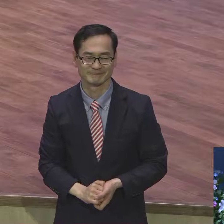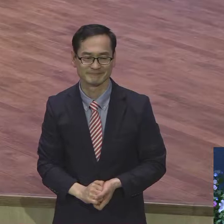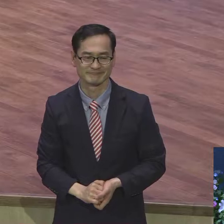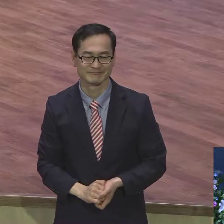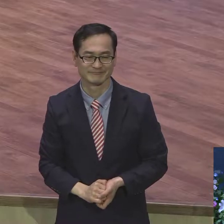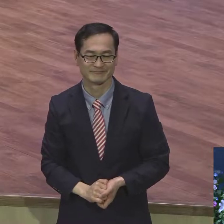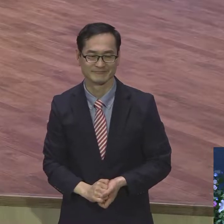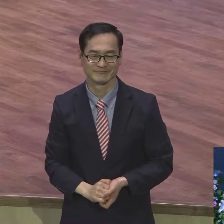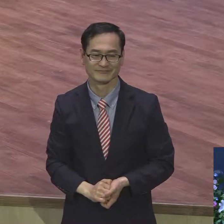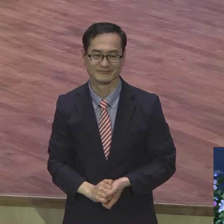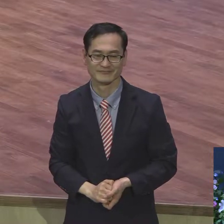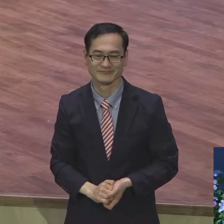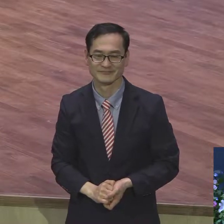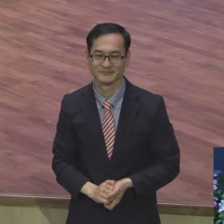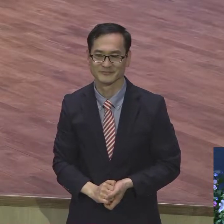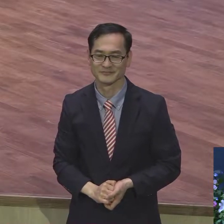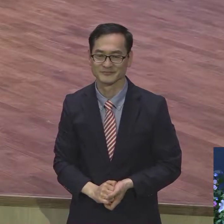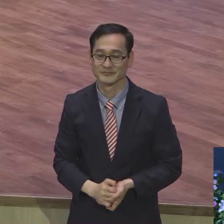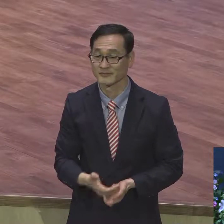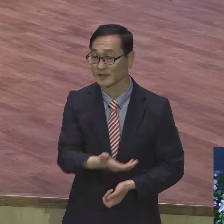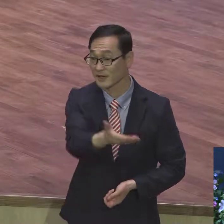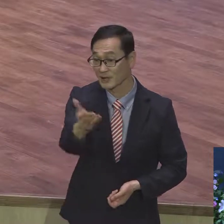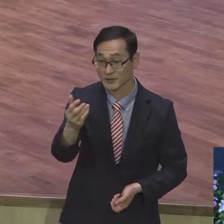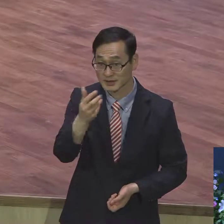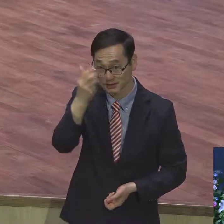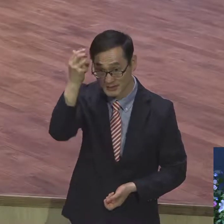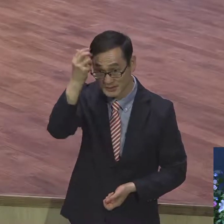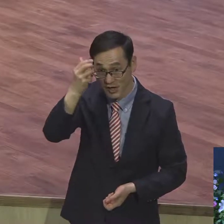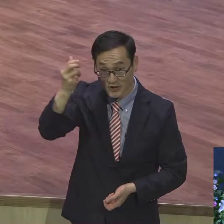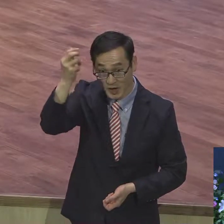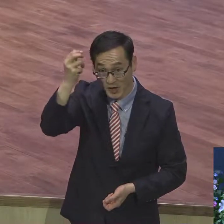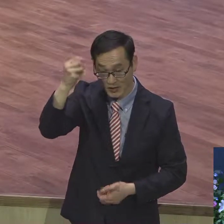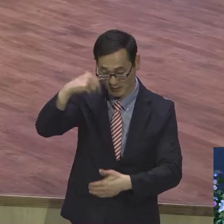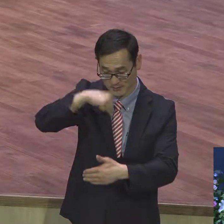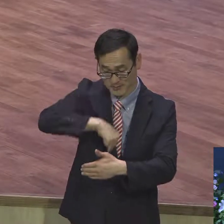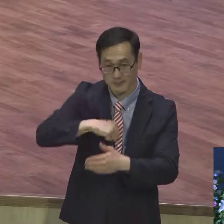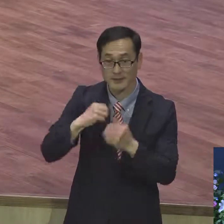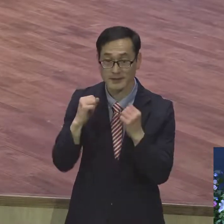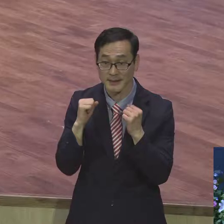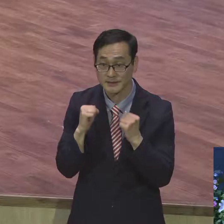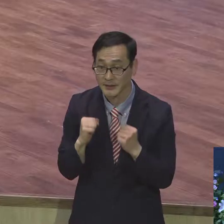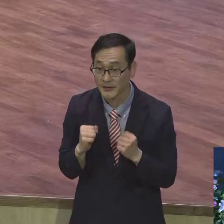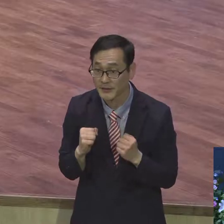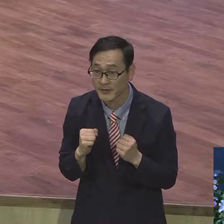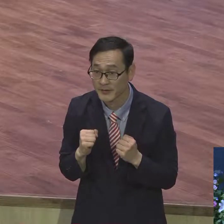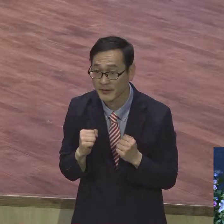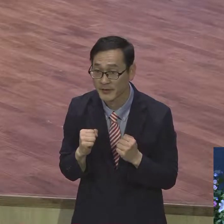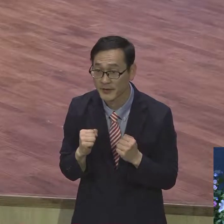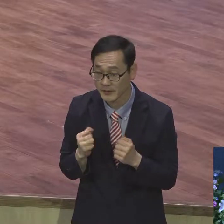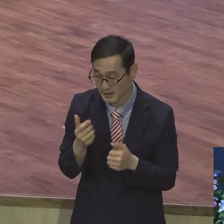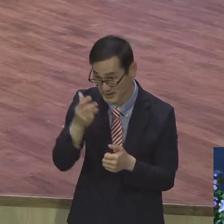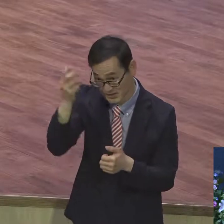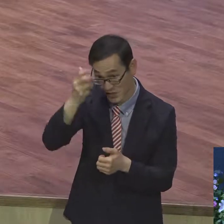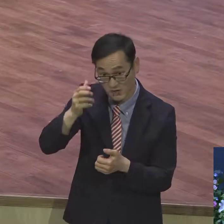여러분은요. 성령이 여러분에 계시기 때문에 그 성령이 아니고는 예배를 할 수가 없어요.